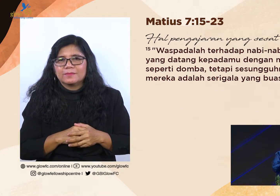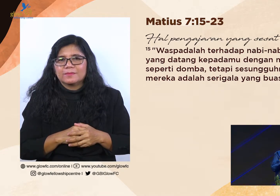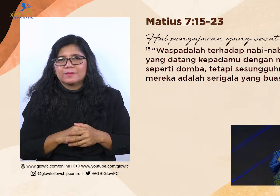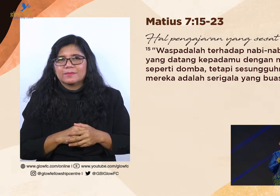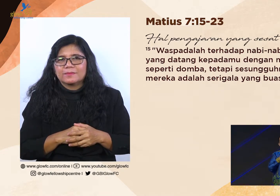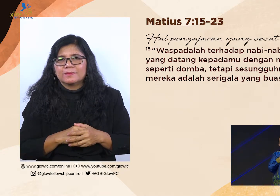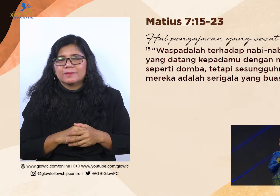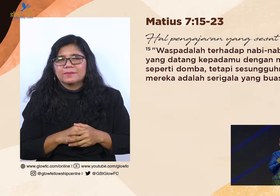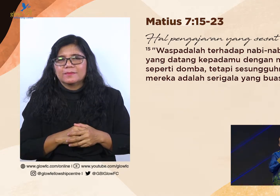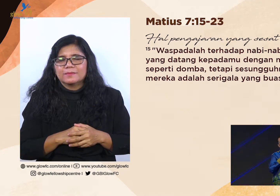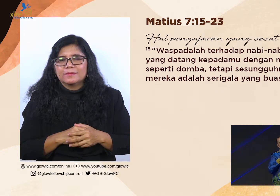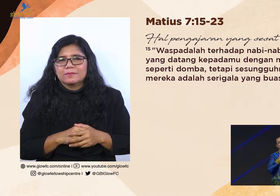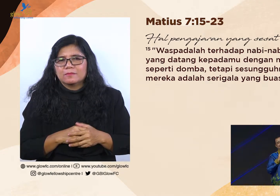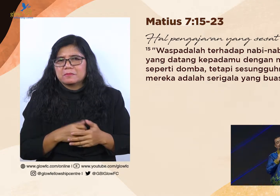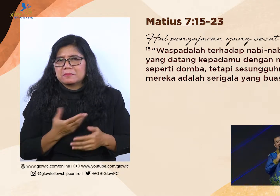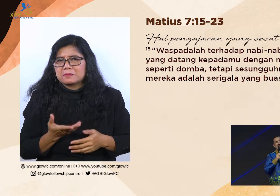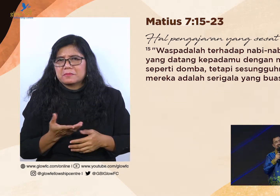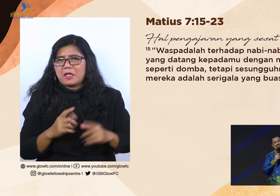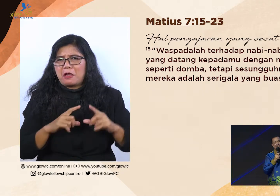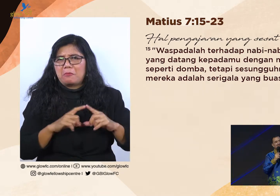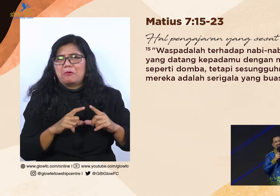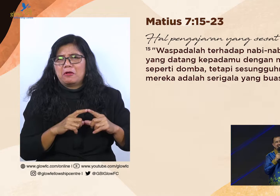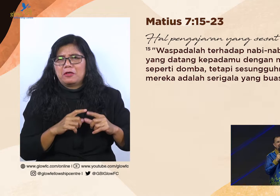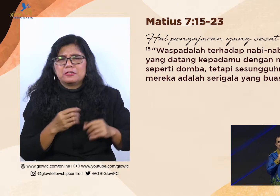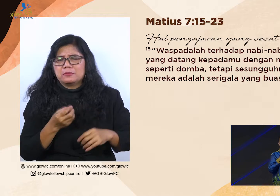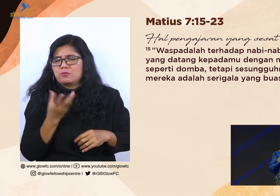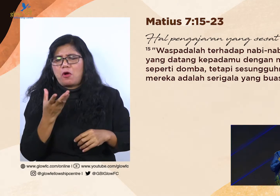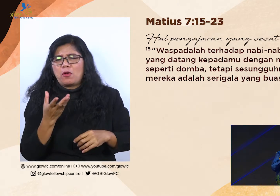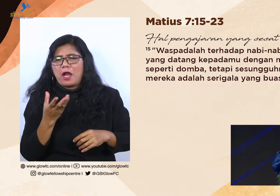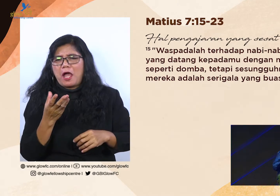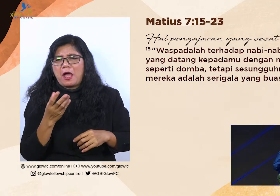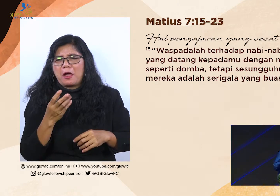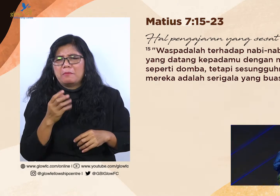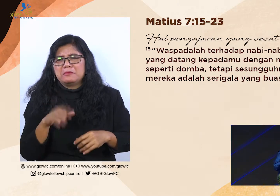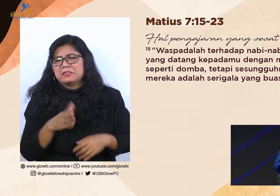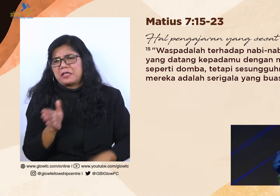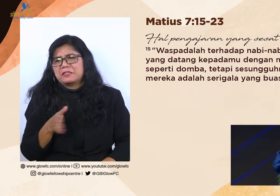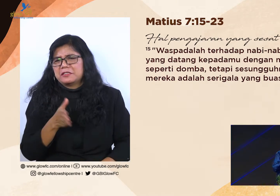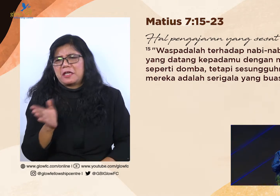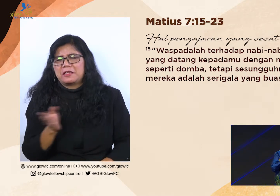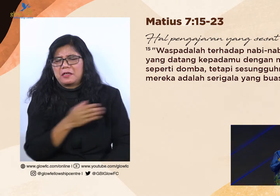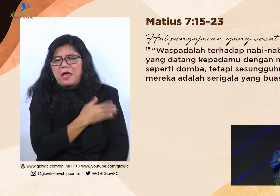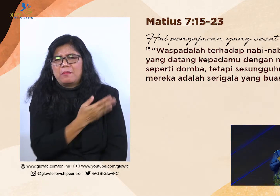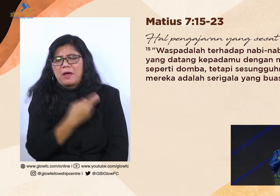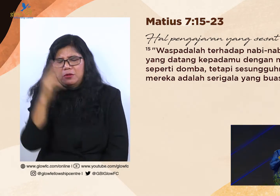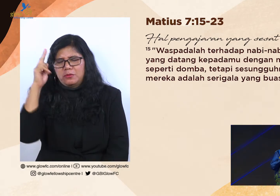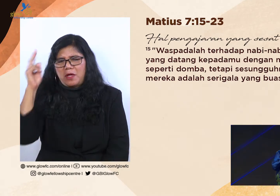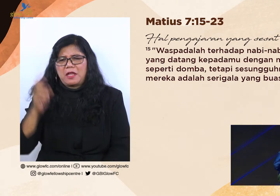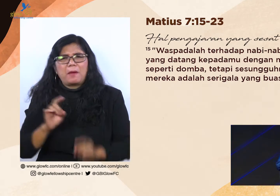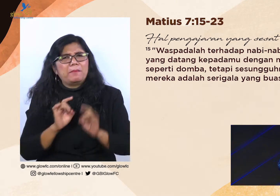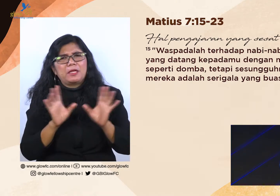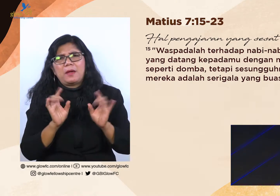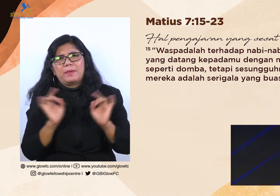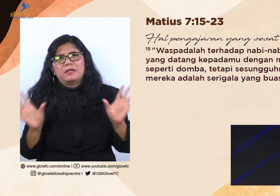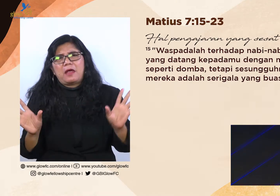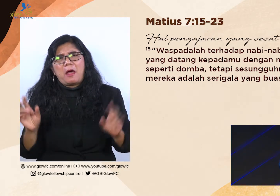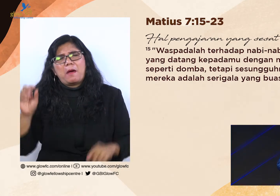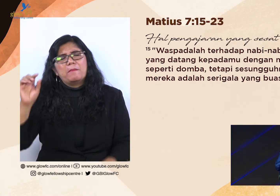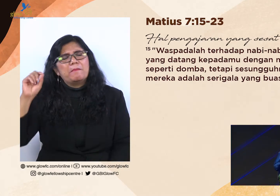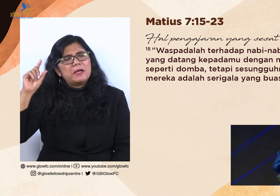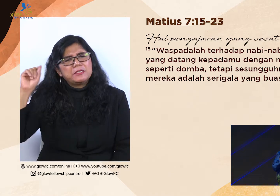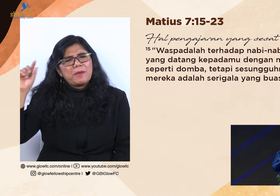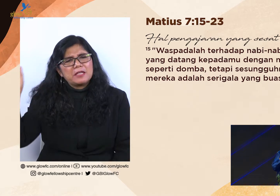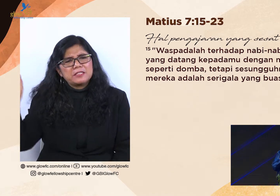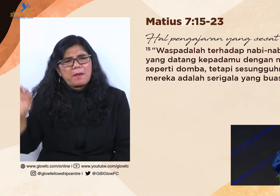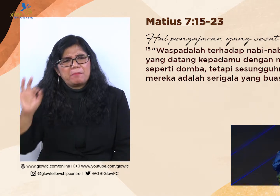Karena semua orang hari ini sudah mengaku apologet. Dan semua orang senangnya menyesat-nyesatkan hamba Tuhan yang berbeda. Denominasi. Yang berbeda pandangan.